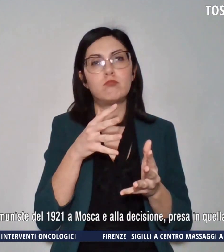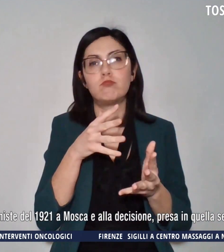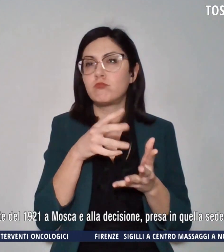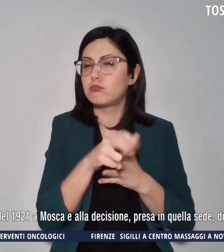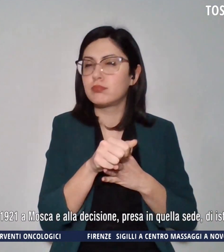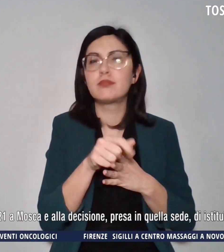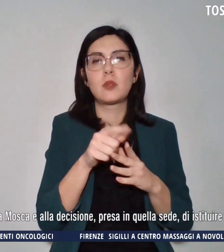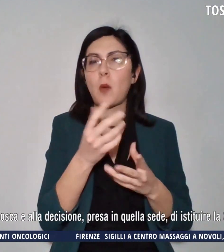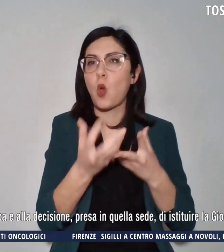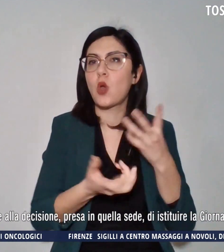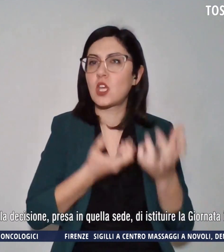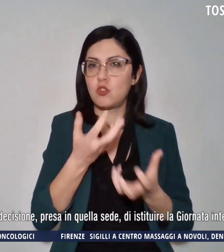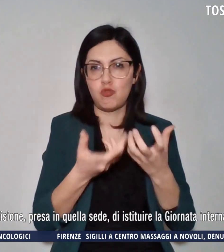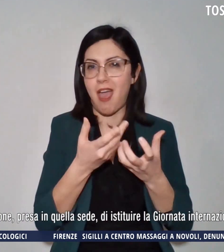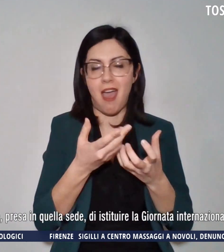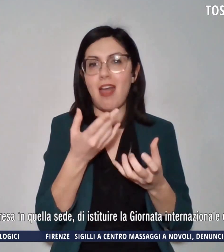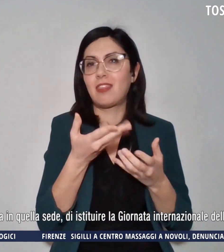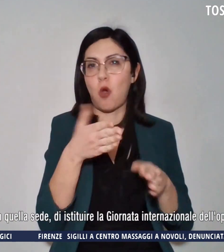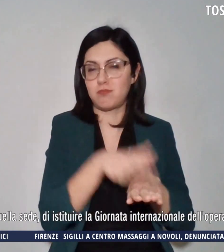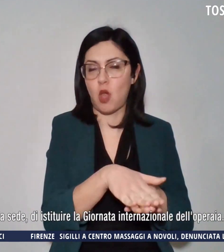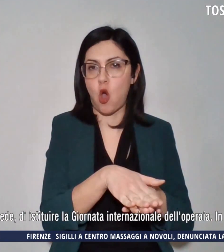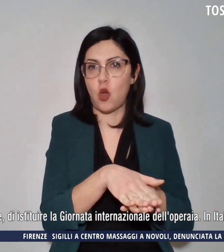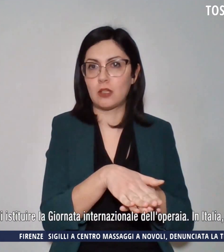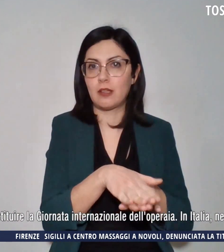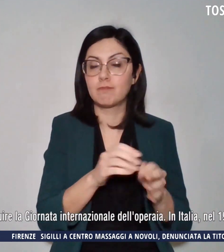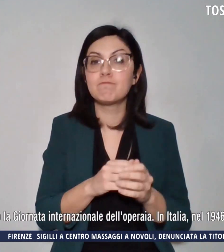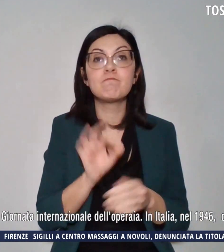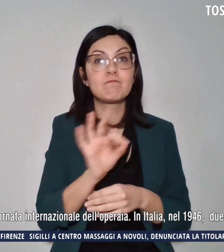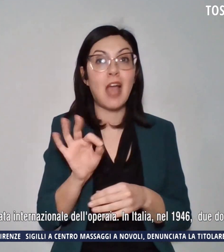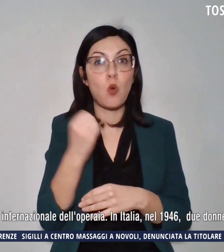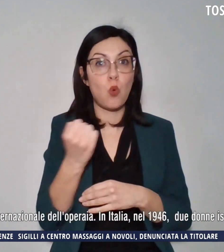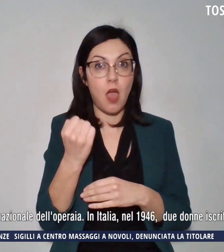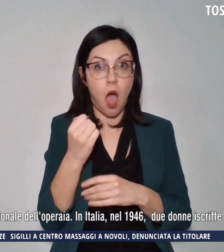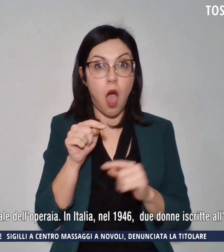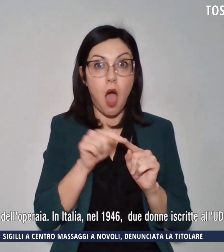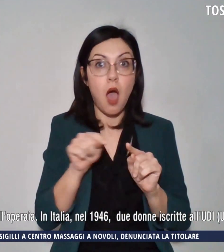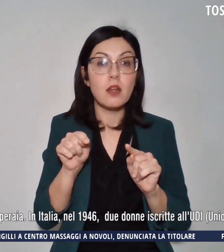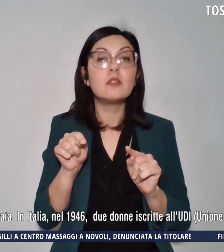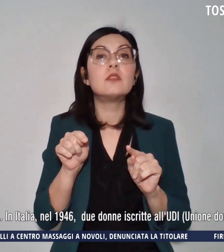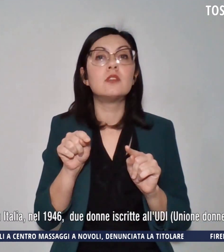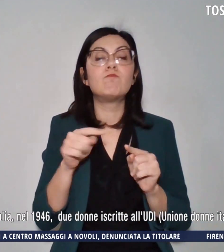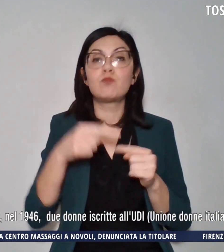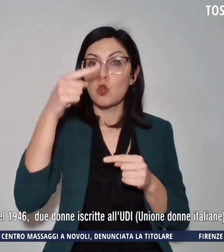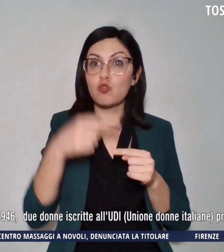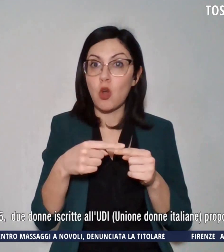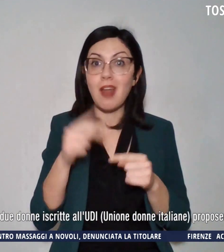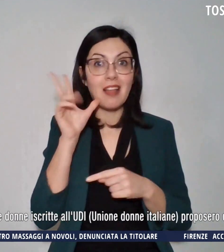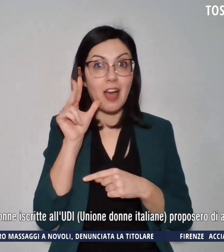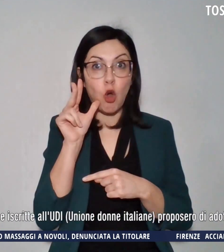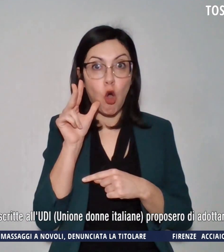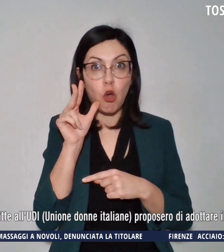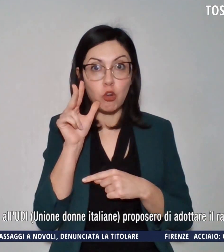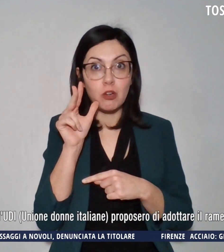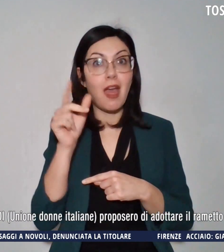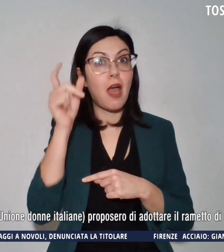incendio. Per alcuni anni la giornata delle donne è stata celebrata in giorni diversi nei vari